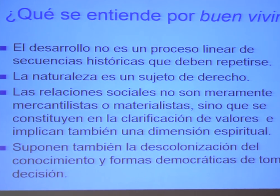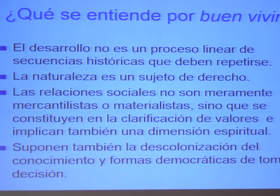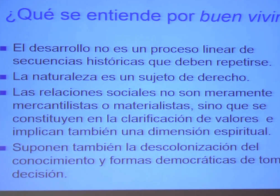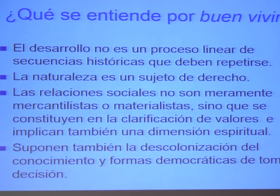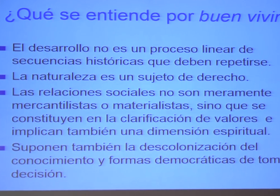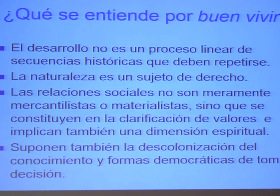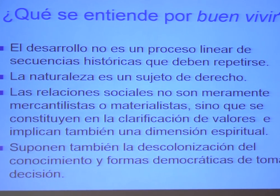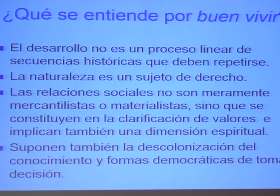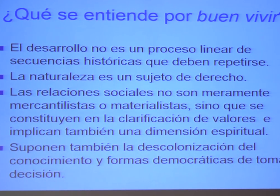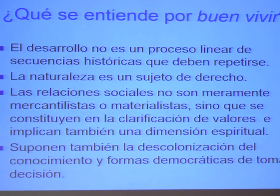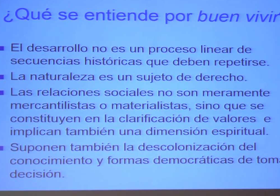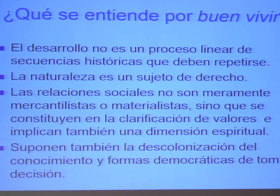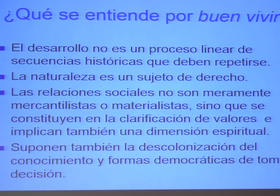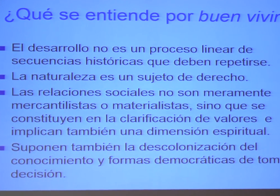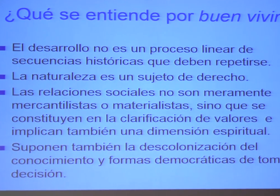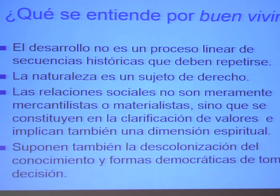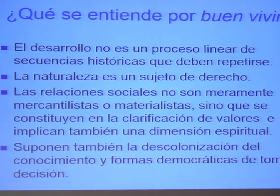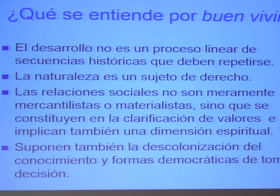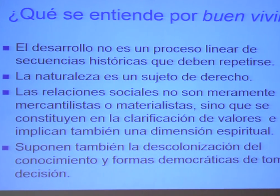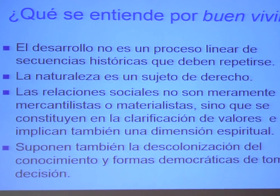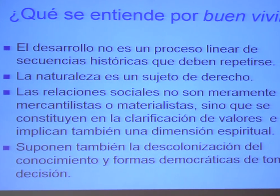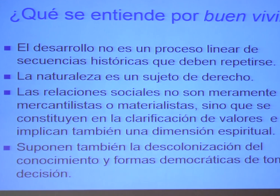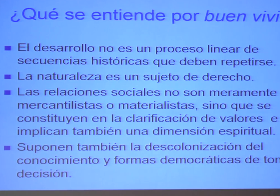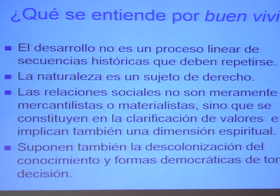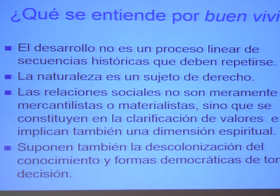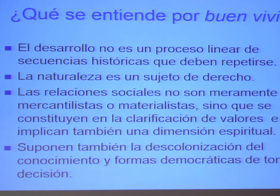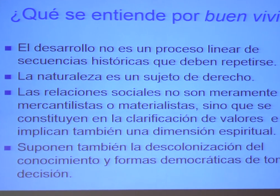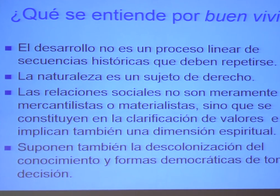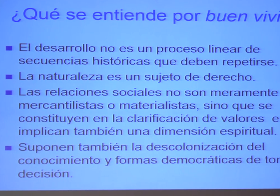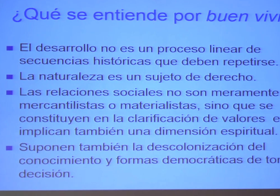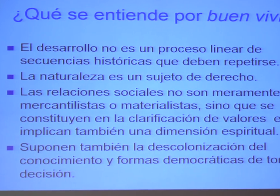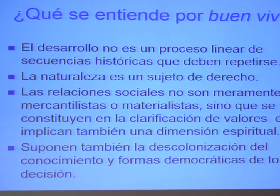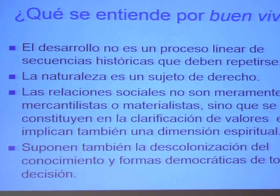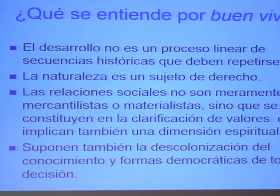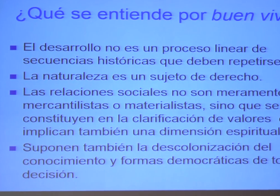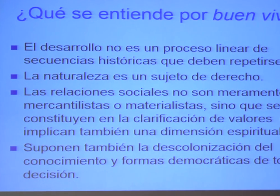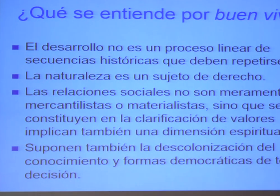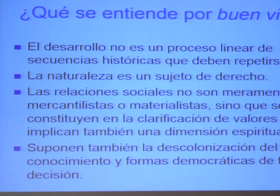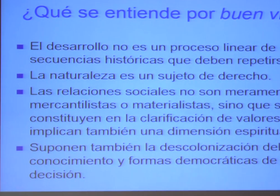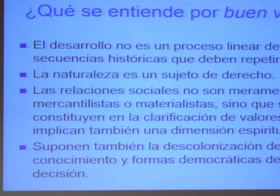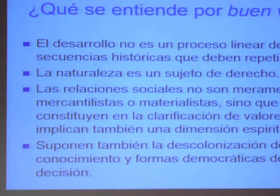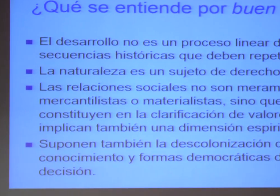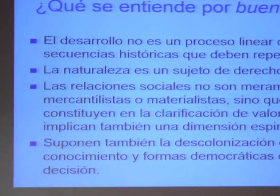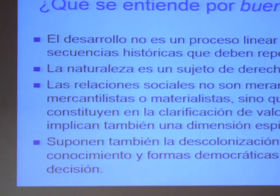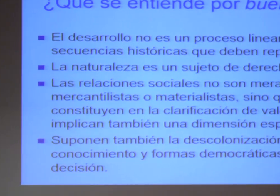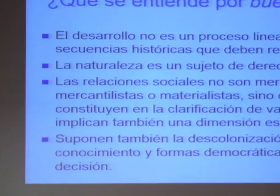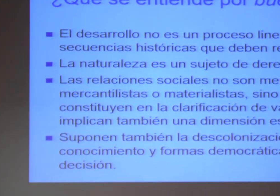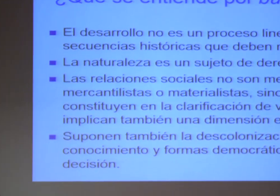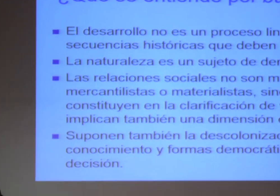conocimiento y formas democráticas de toma de decisión.